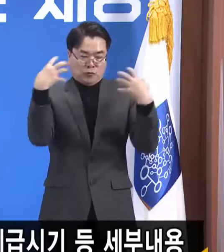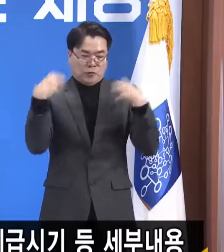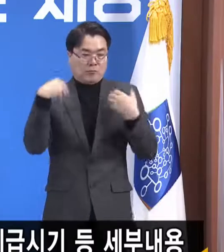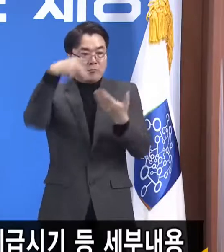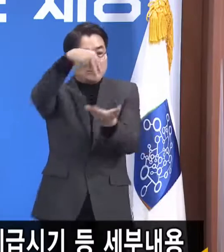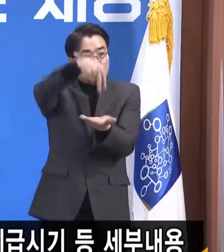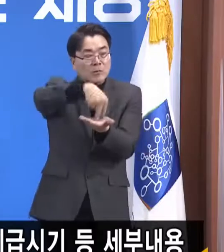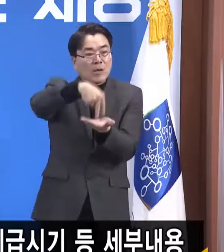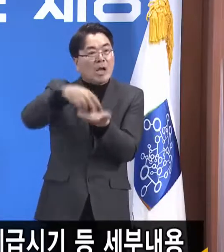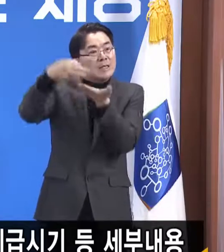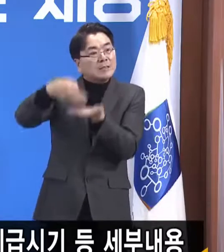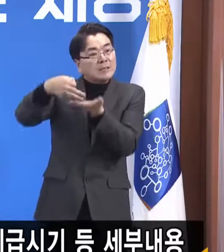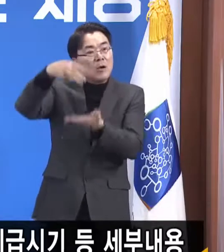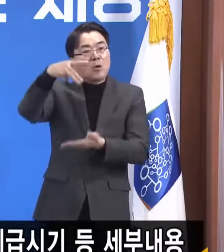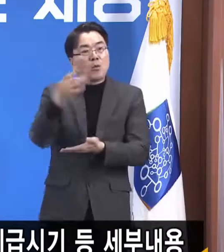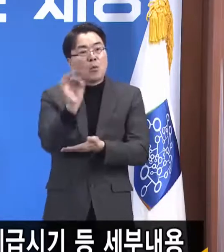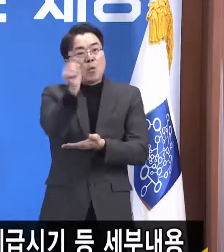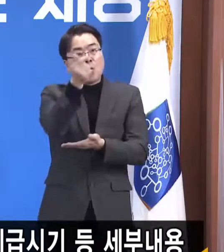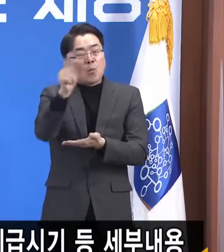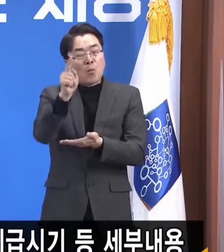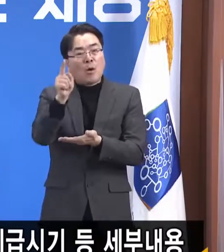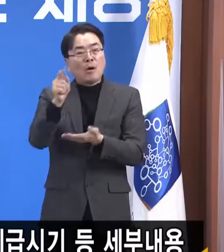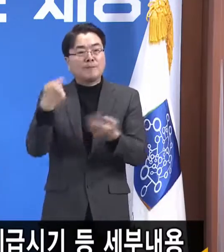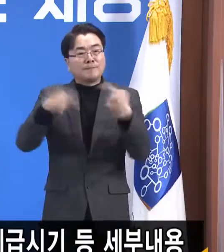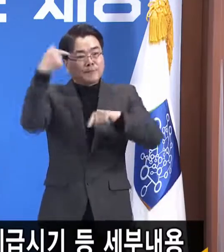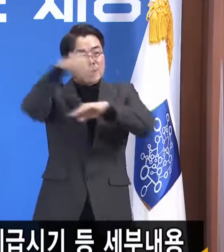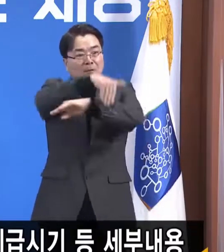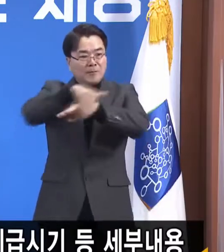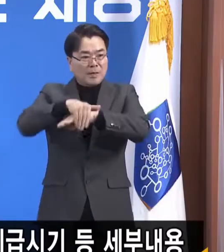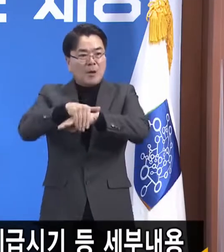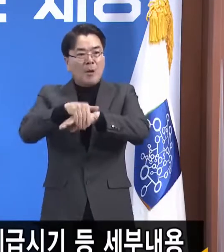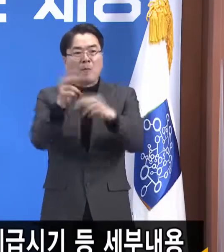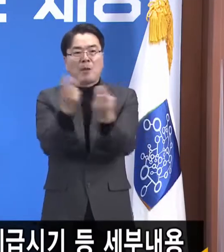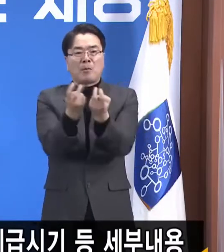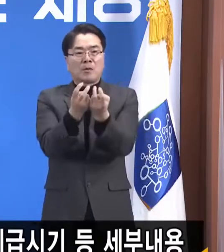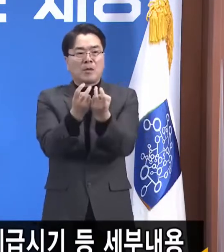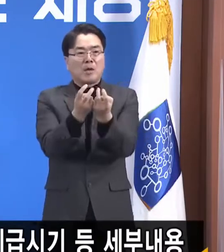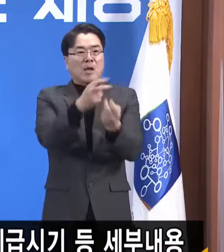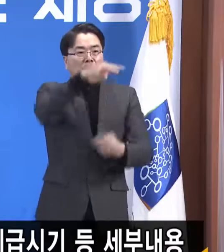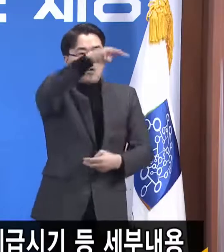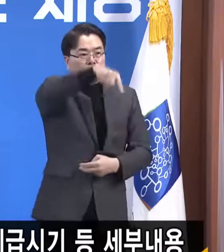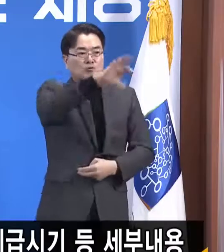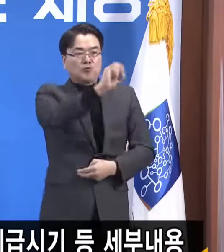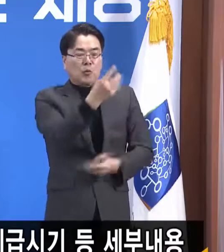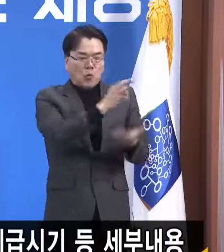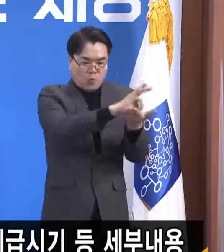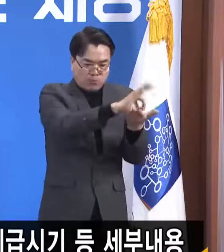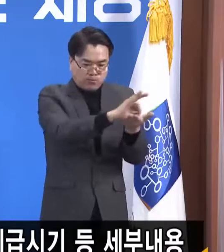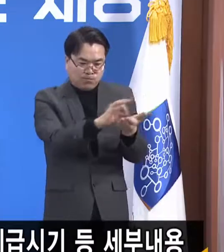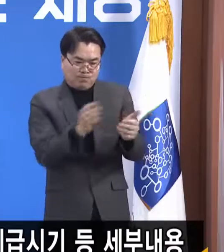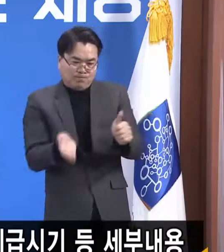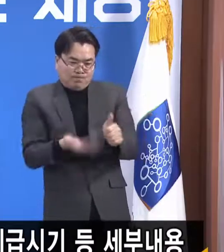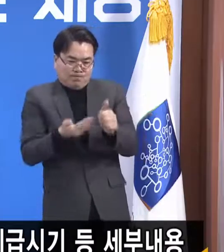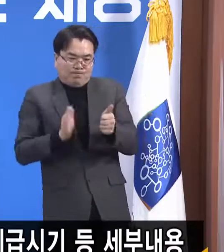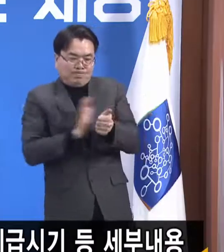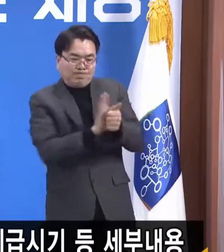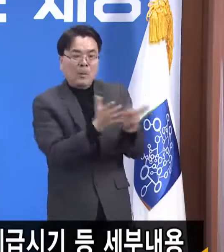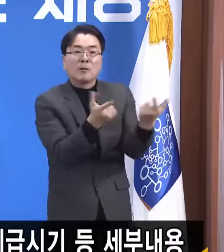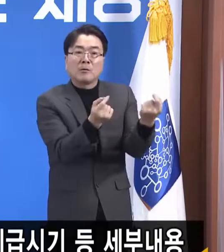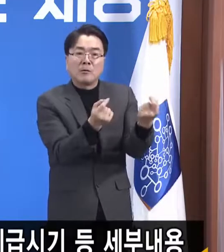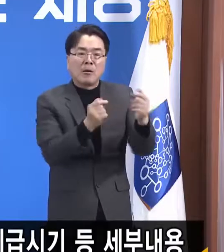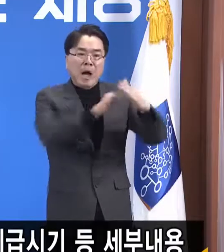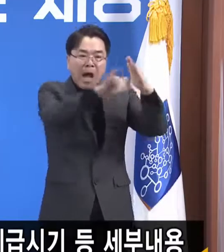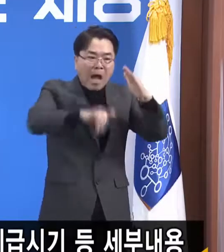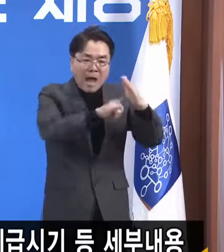통화 정책의 핵심은 결국 수요 촉진 소비 촉진에 그리고 더 나아가서는 가계 소득 지원에